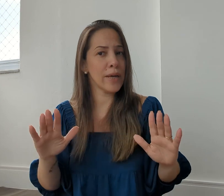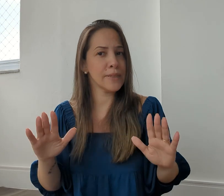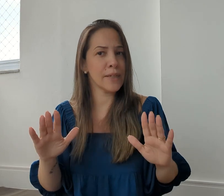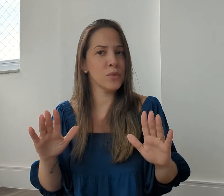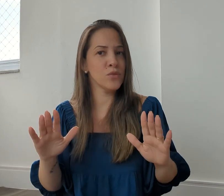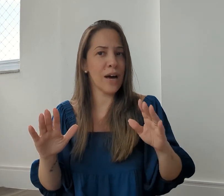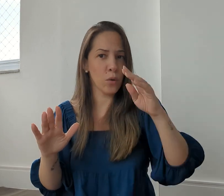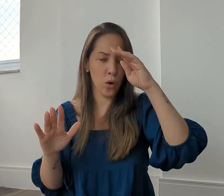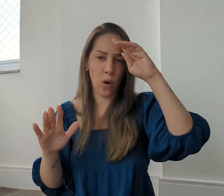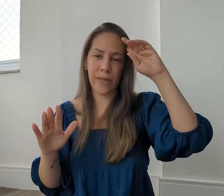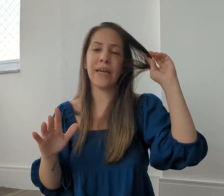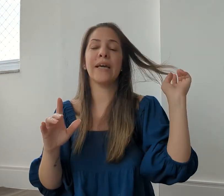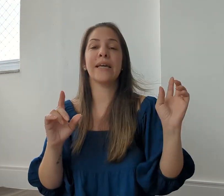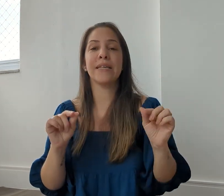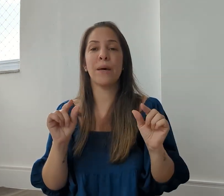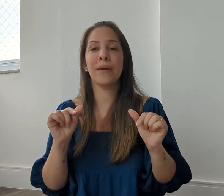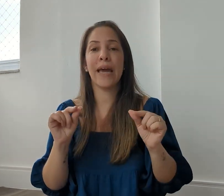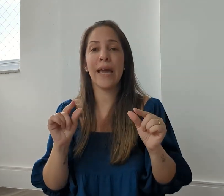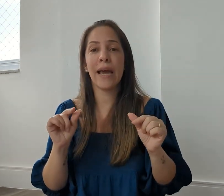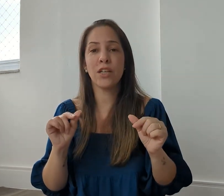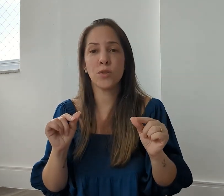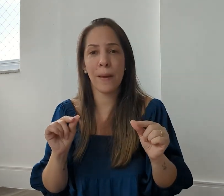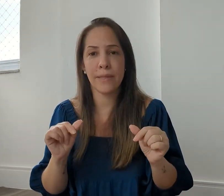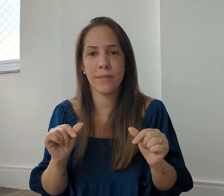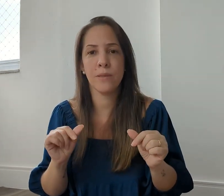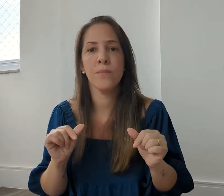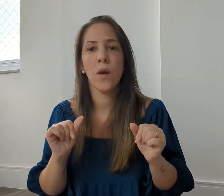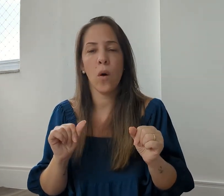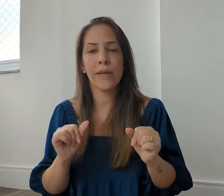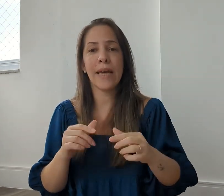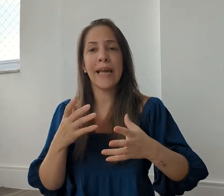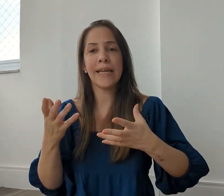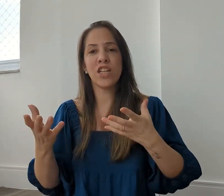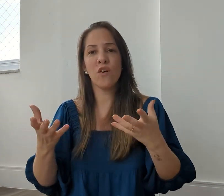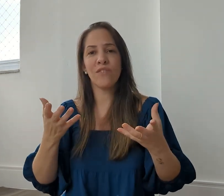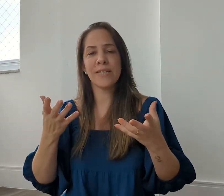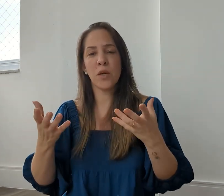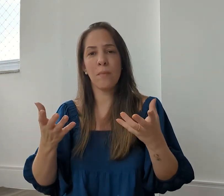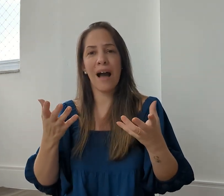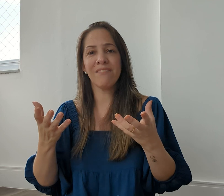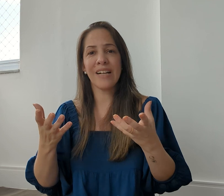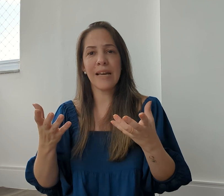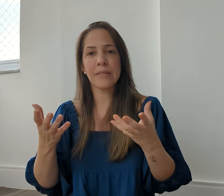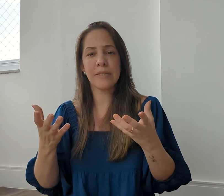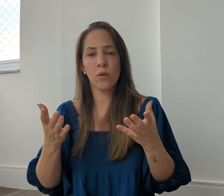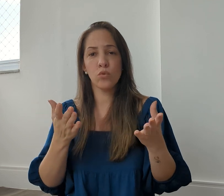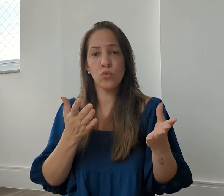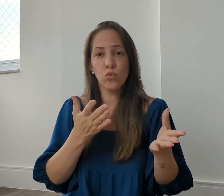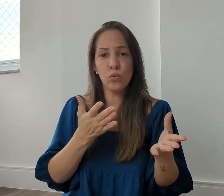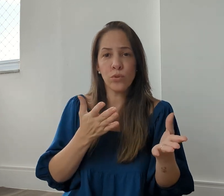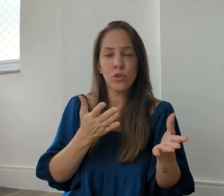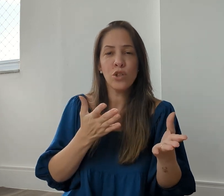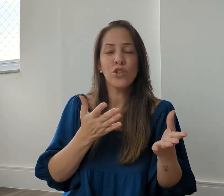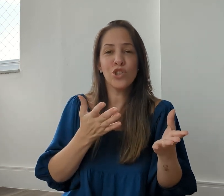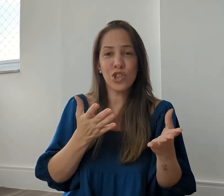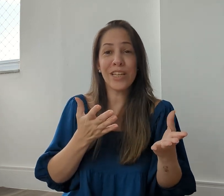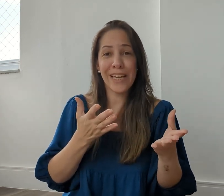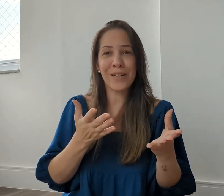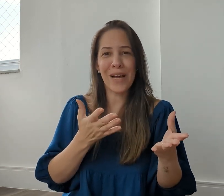entra no valor, ok? Ele quer saber em espécie, ok? E aí, eles vão fazer uma avaliação do número de dinheiro, né,